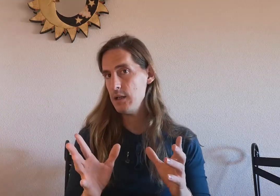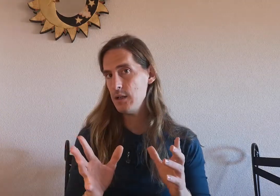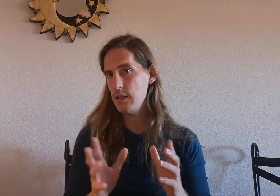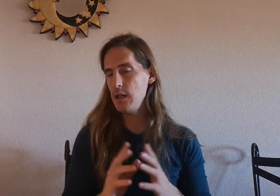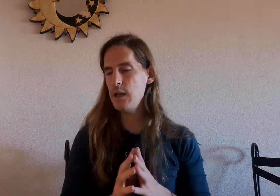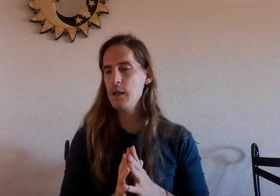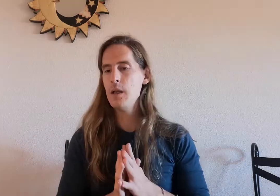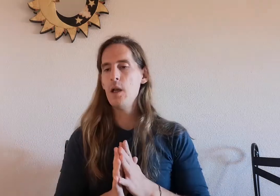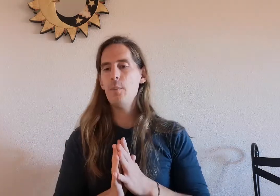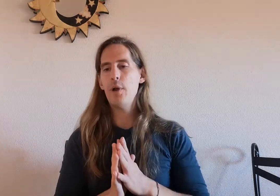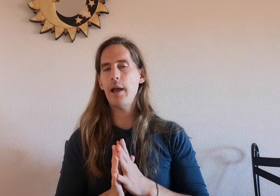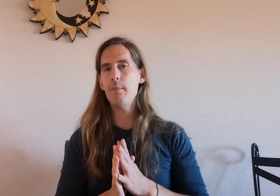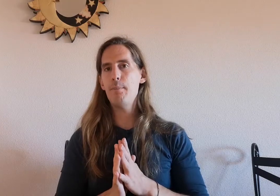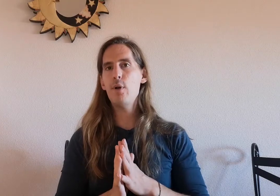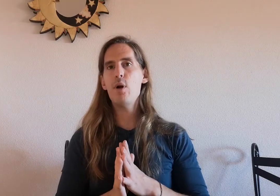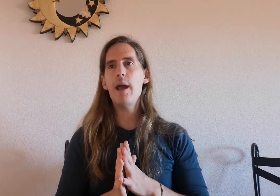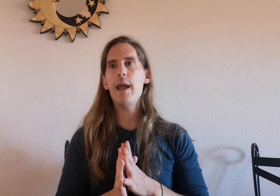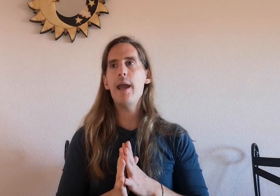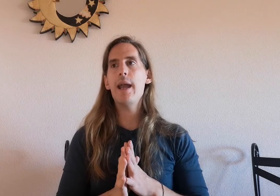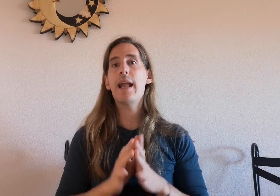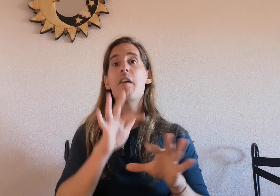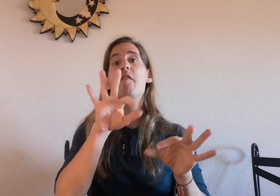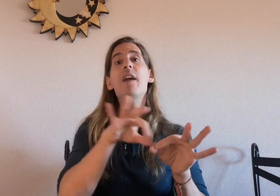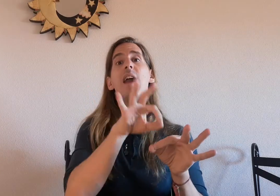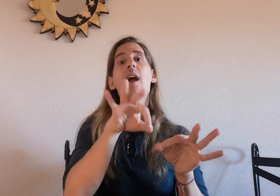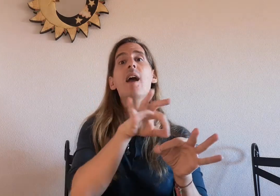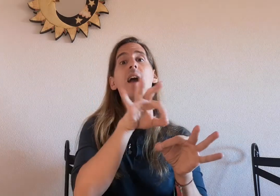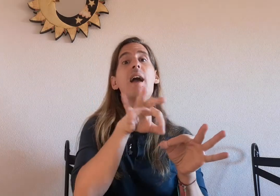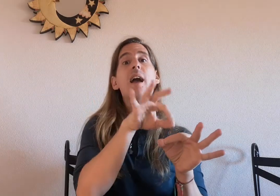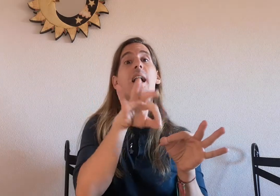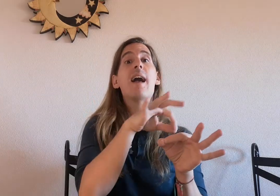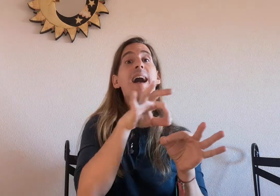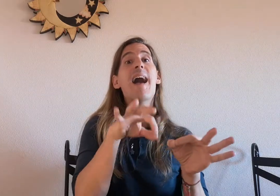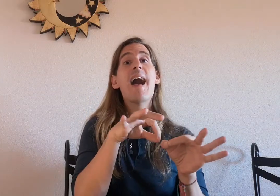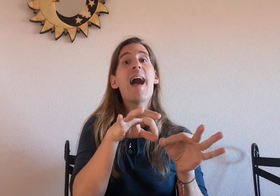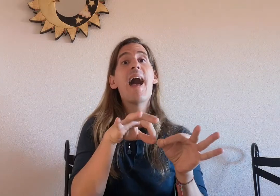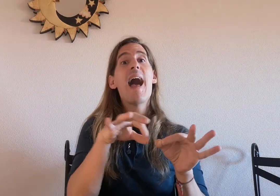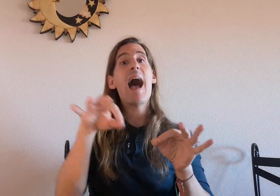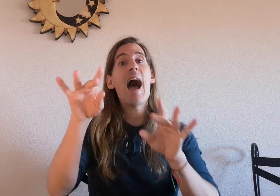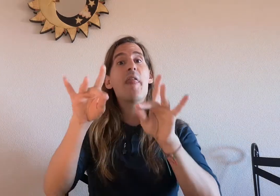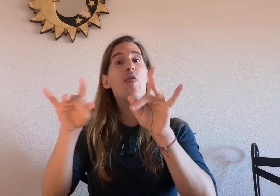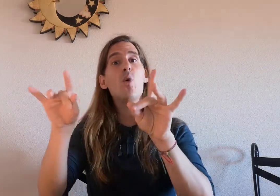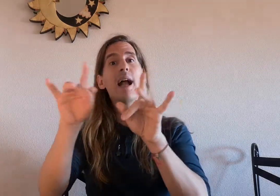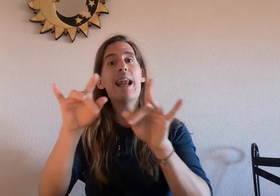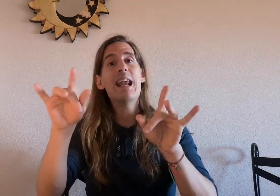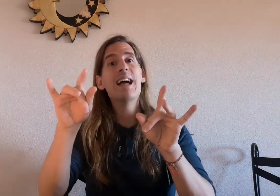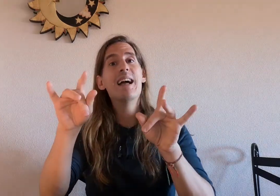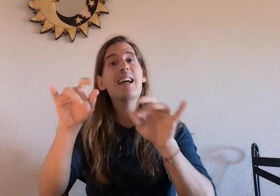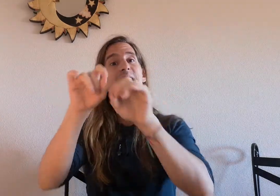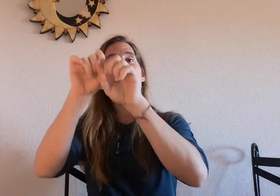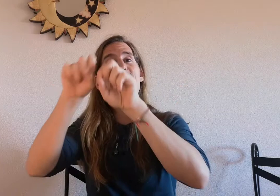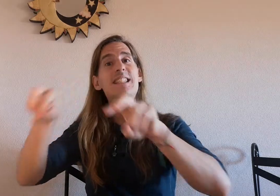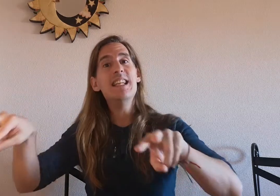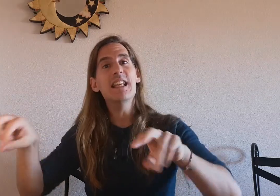por ejemplo café azúcar sí